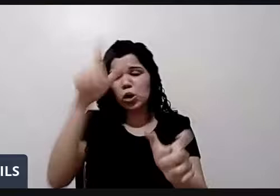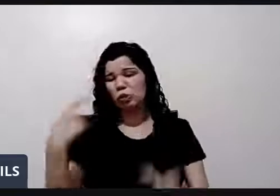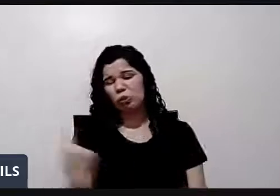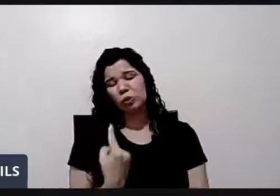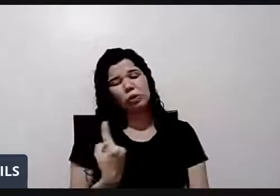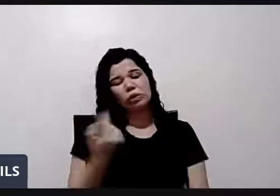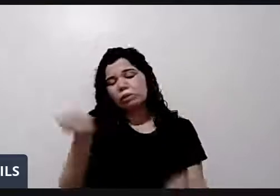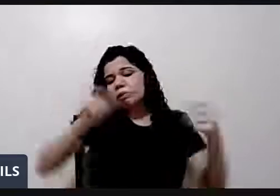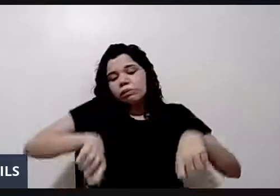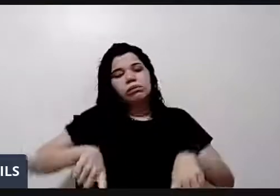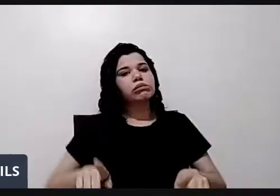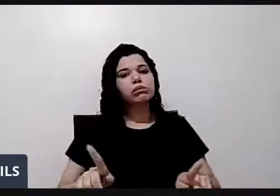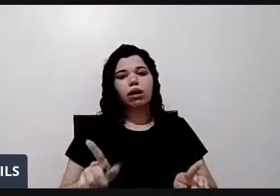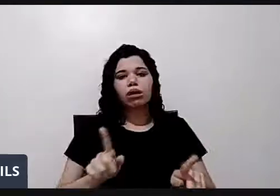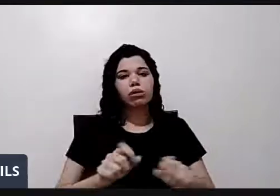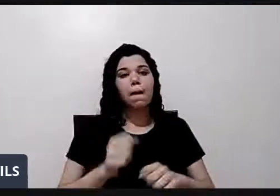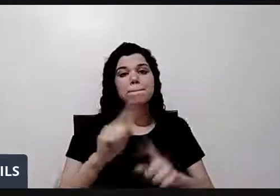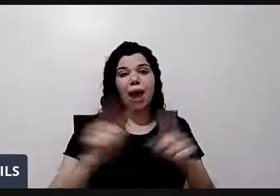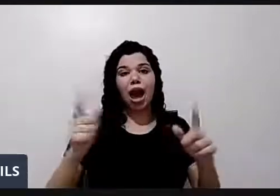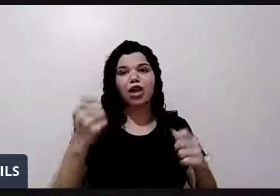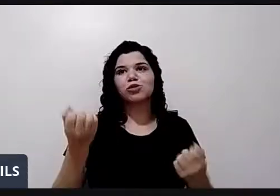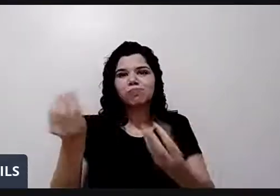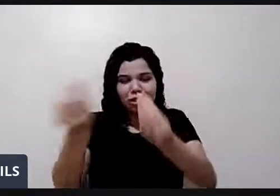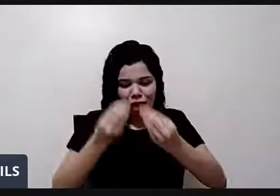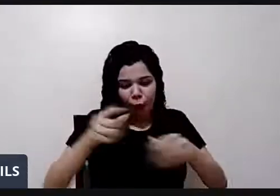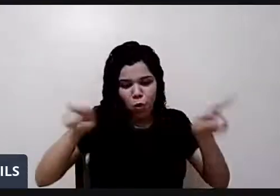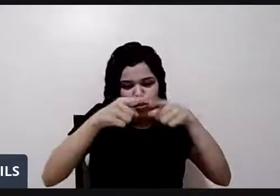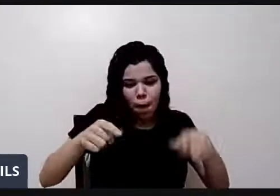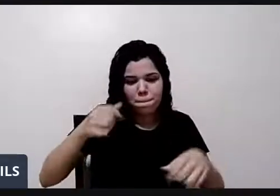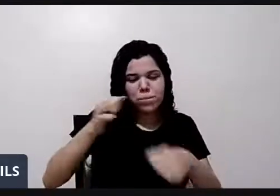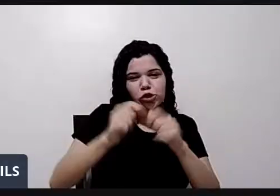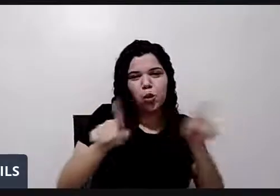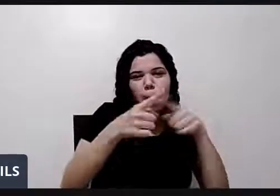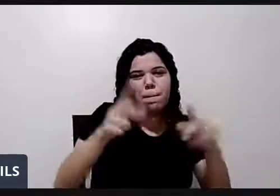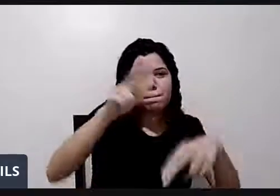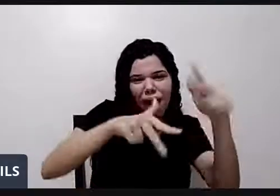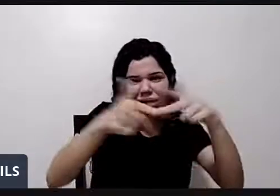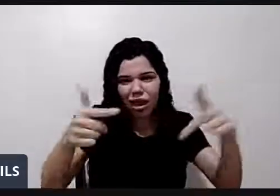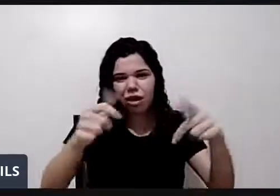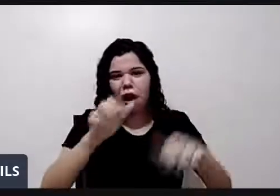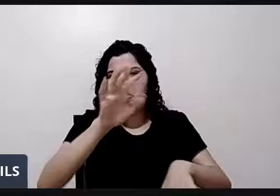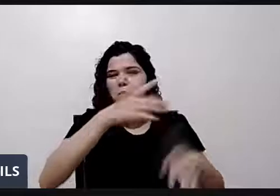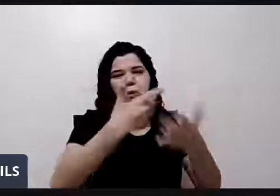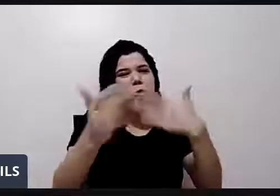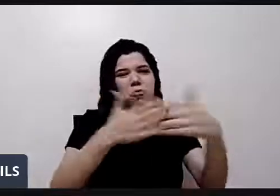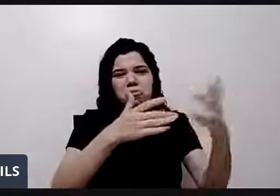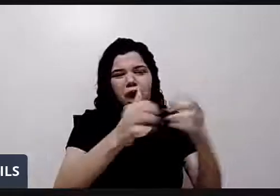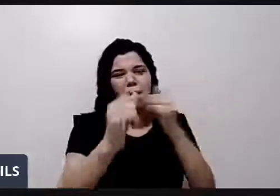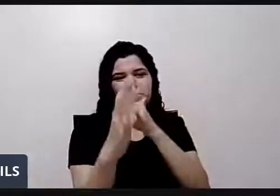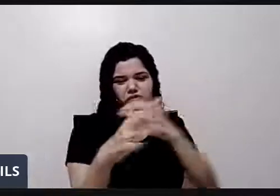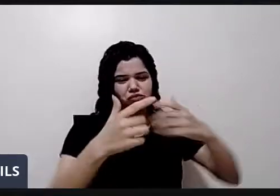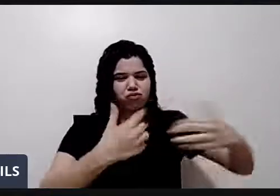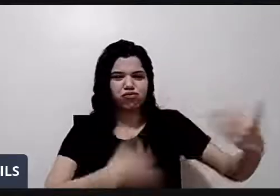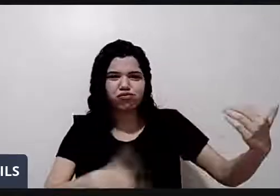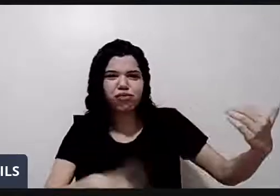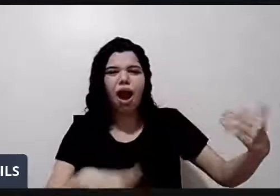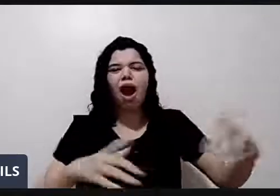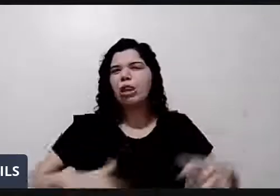Coloca um cavaquinho na mão. Coloca uma bateria na frente. Coloca um saxofone. Ele é um gigante. Ele é um monstro. Ele